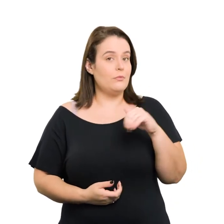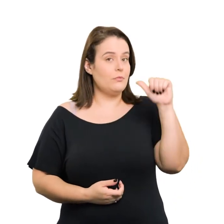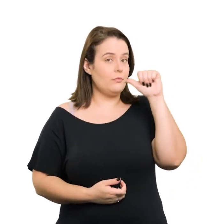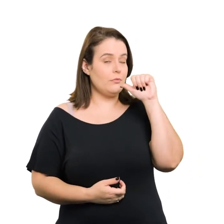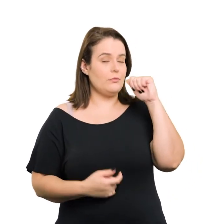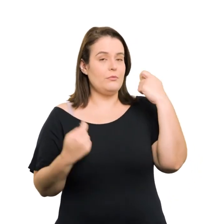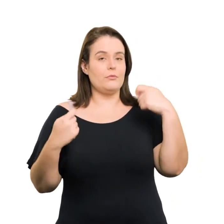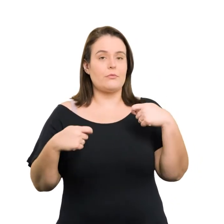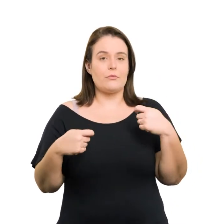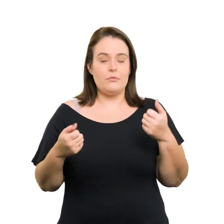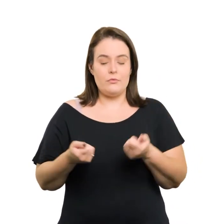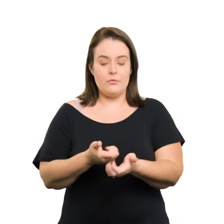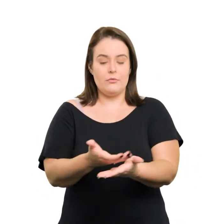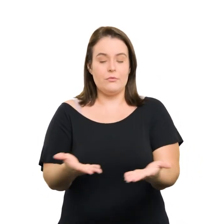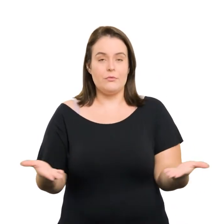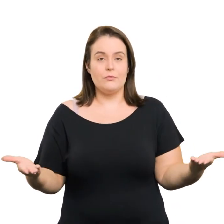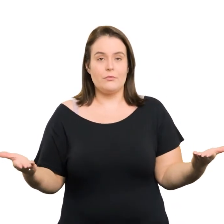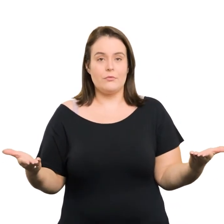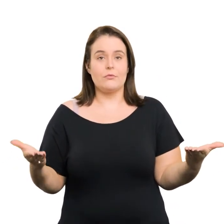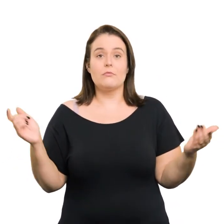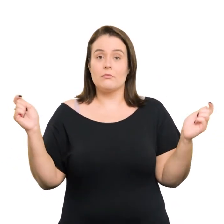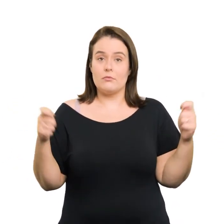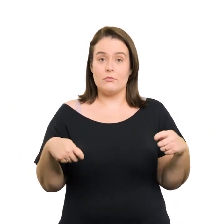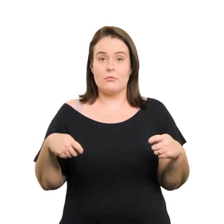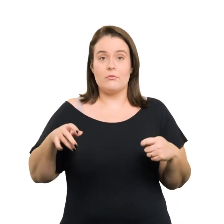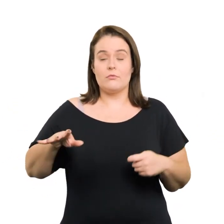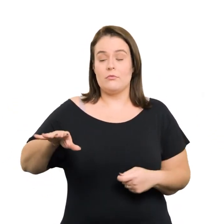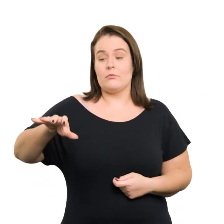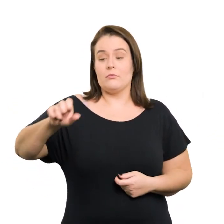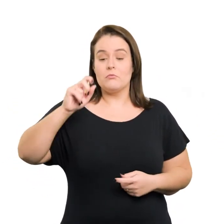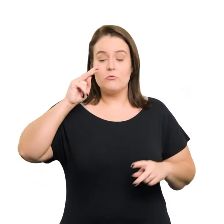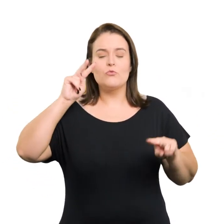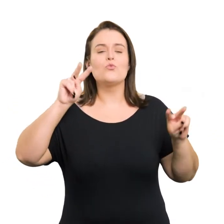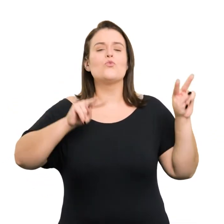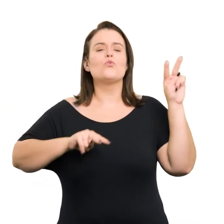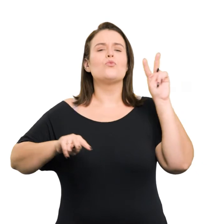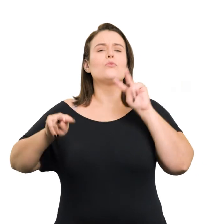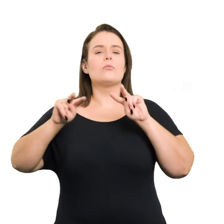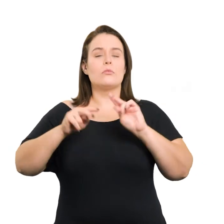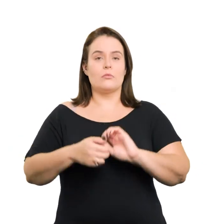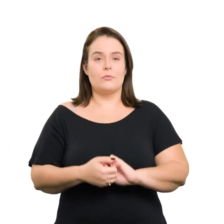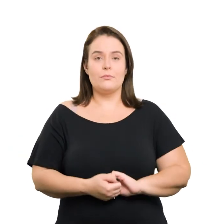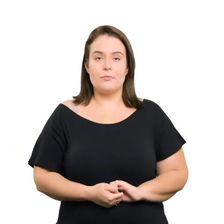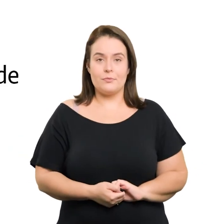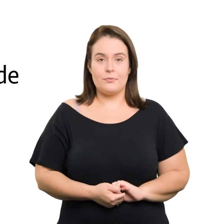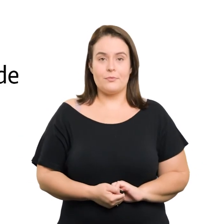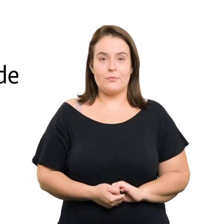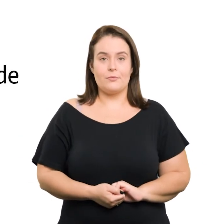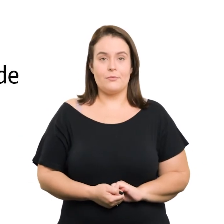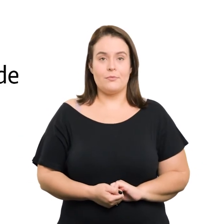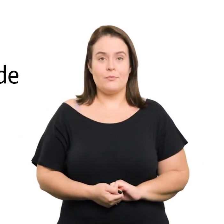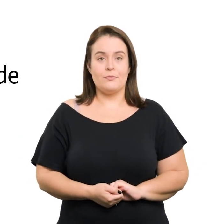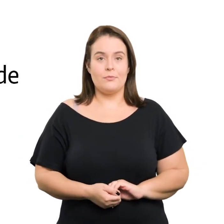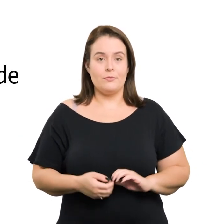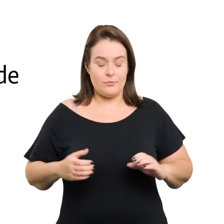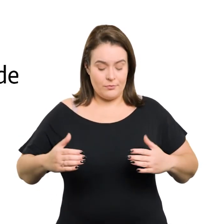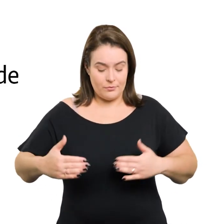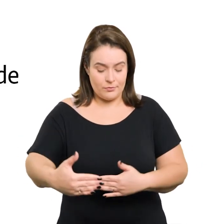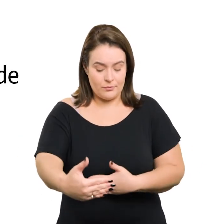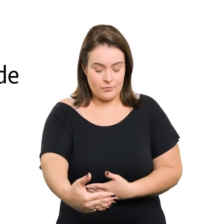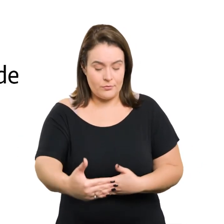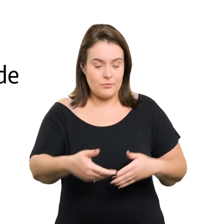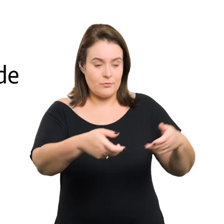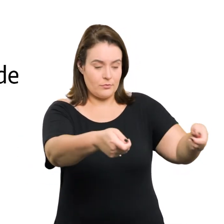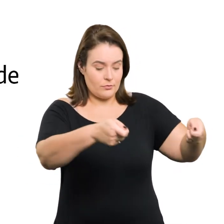alimentos e bebidas devem estar dispostos de forma a permitir seu alcance visual As superfícies de